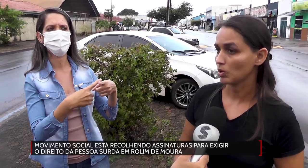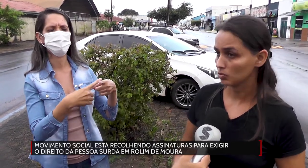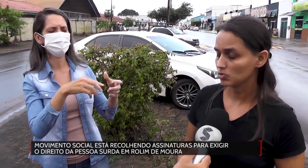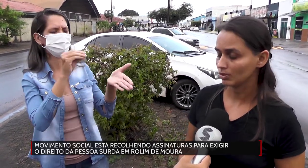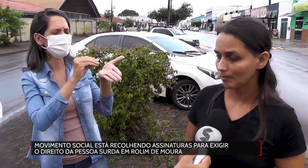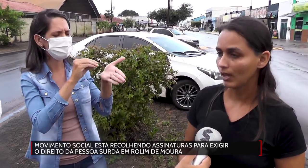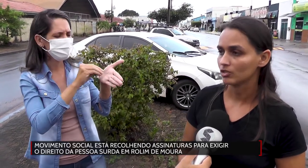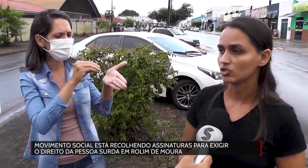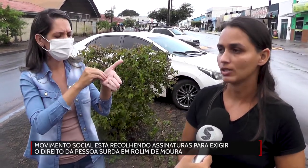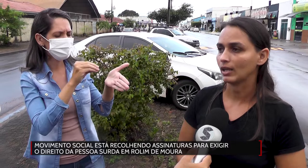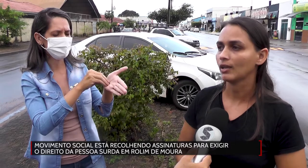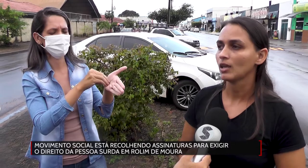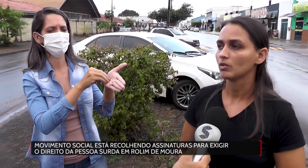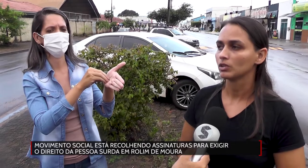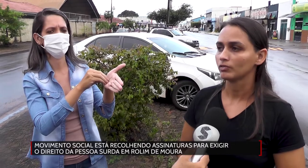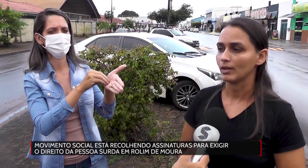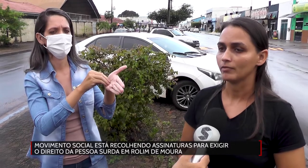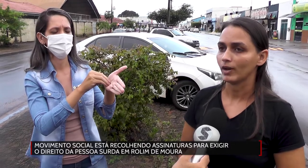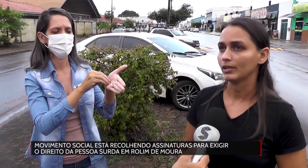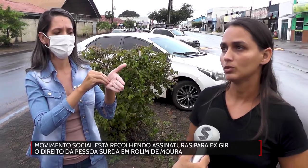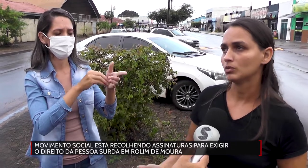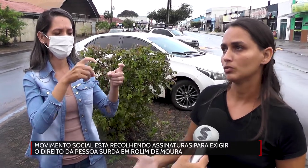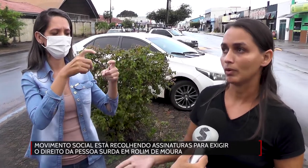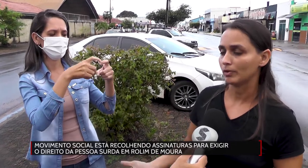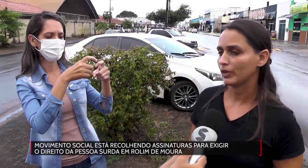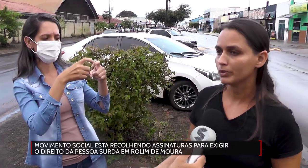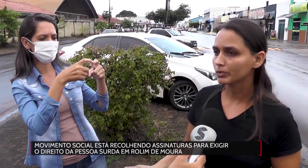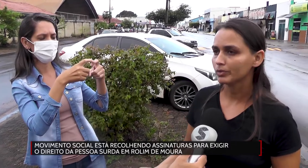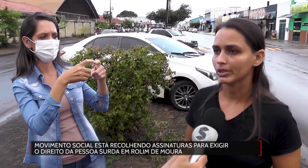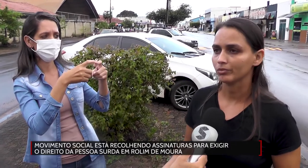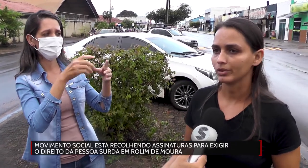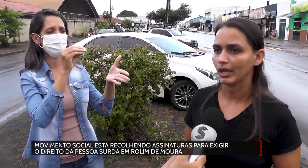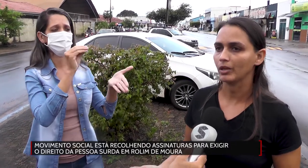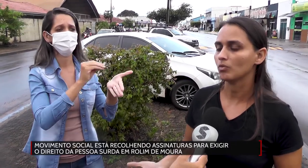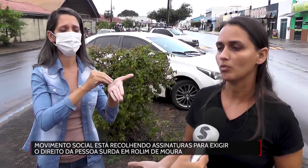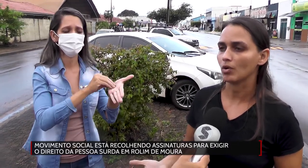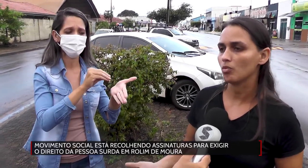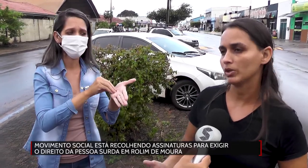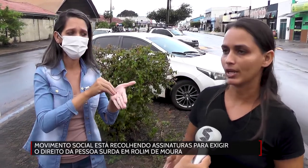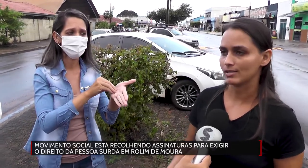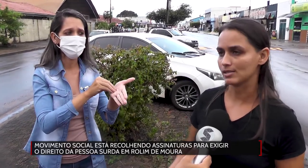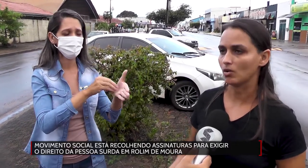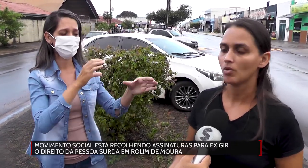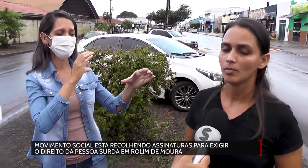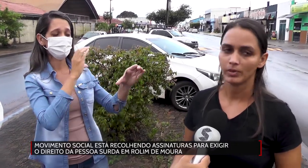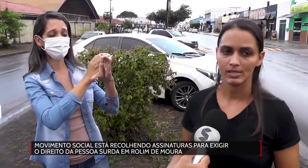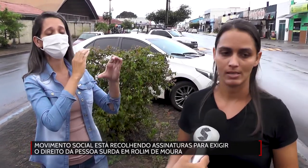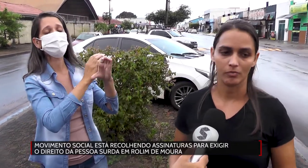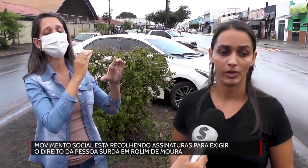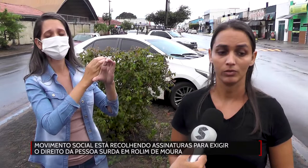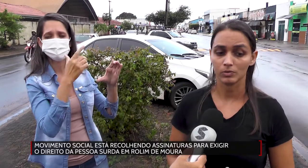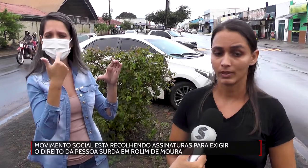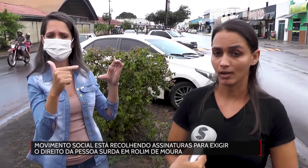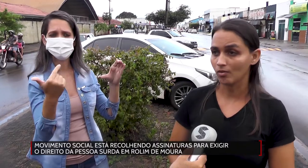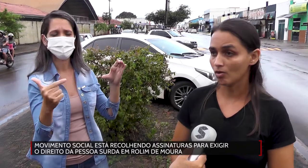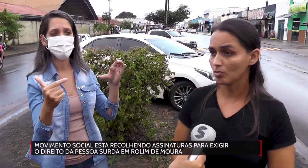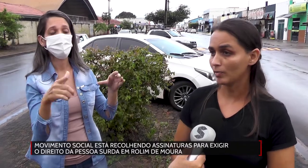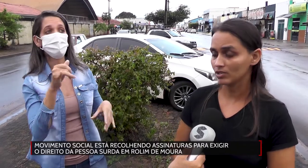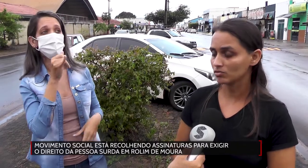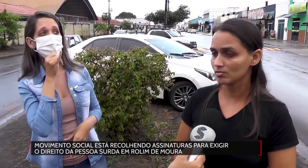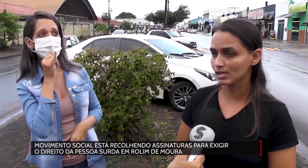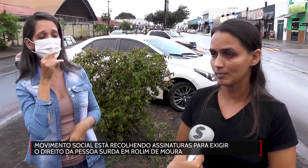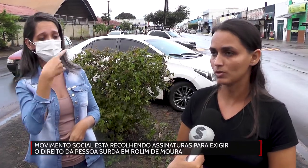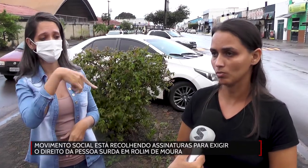precisar de uma consulta médica, né, quando vai numa prefeitura, não tem uma comunicação, por exemplo, vai no hospital,